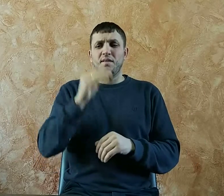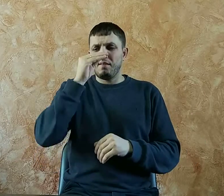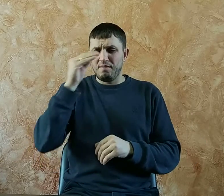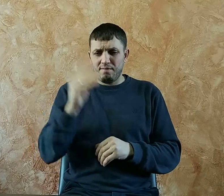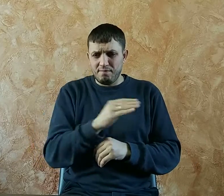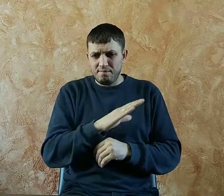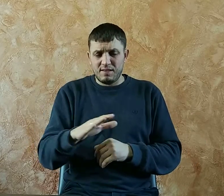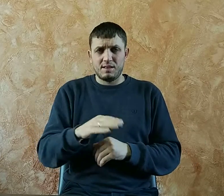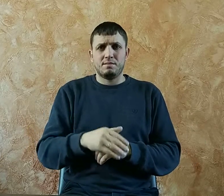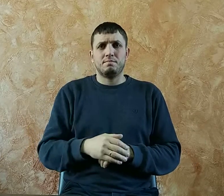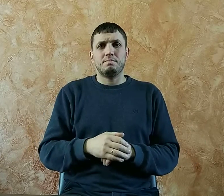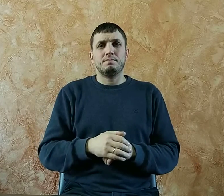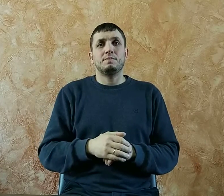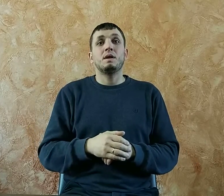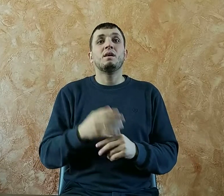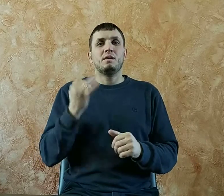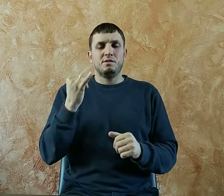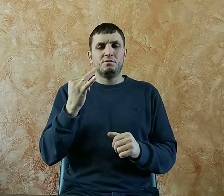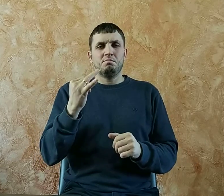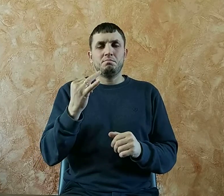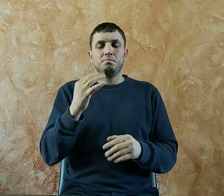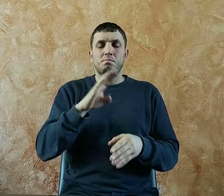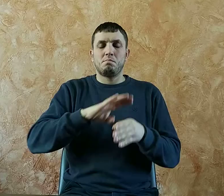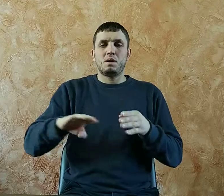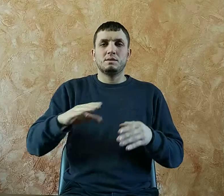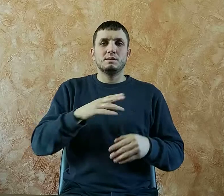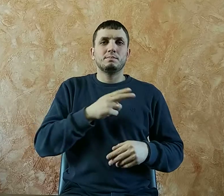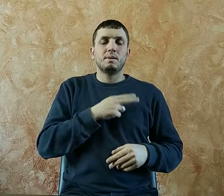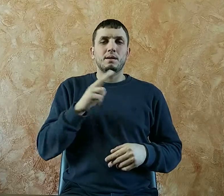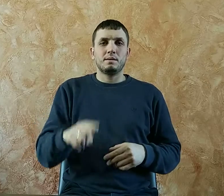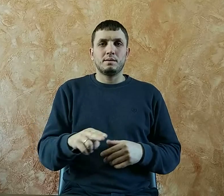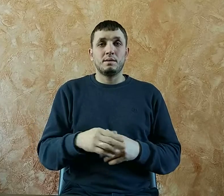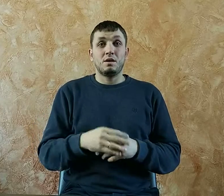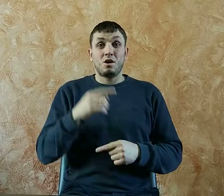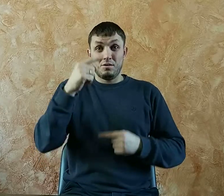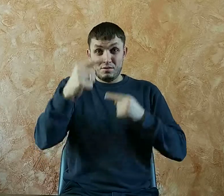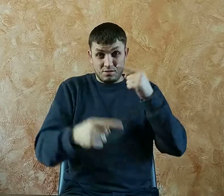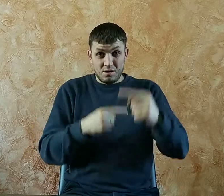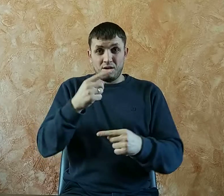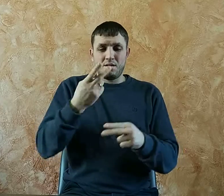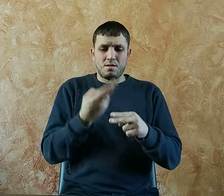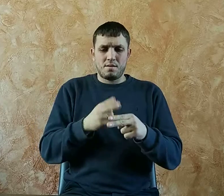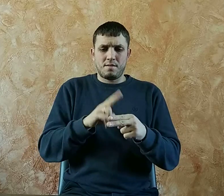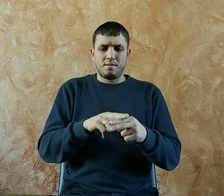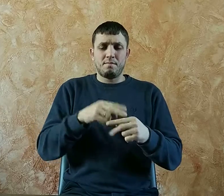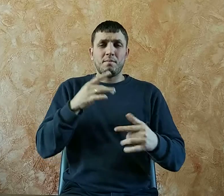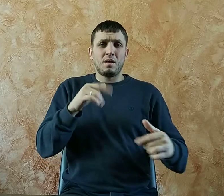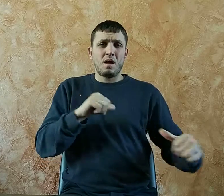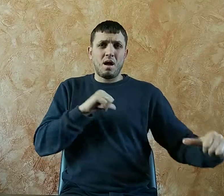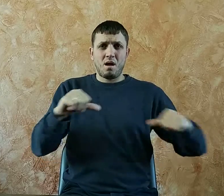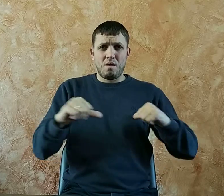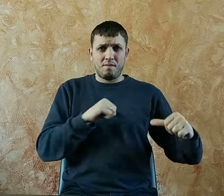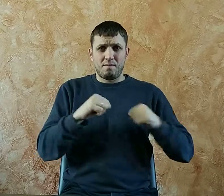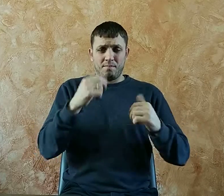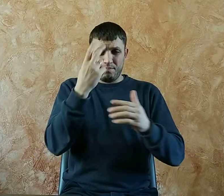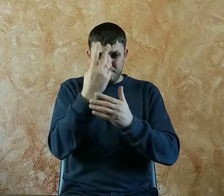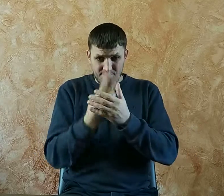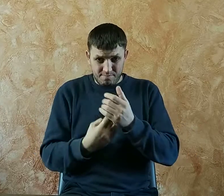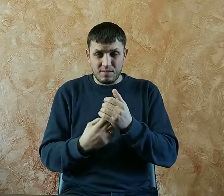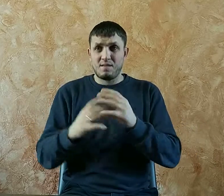и, конечно, бессмертие. Через это грехопадение в мир вошли